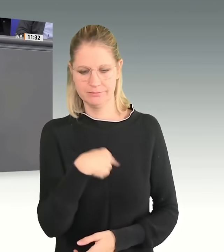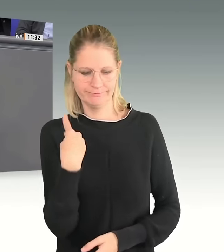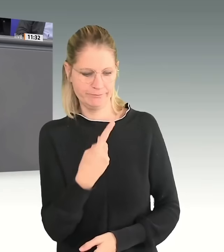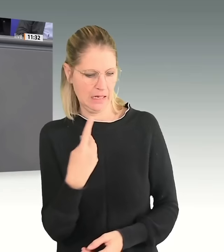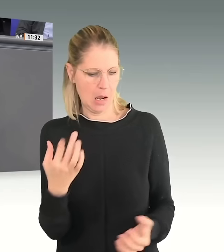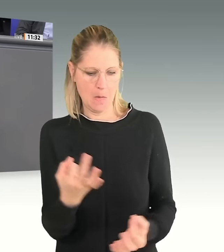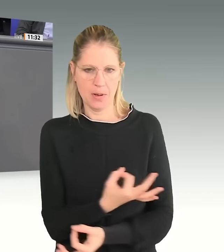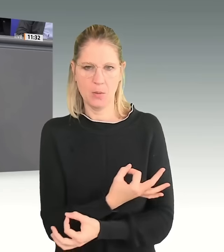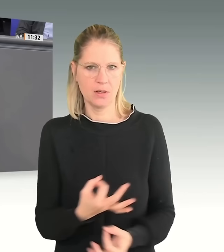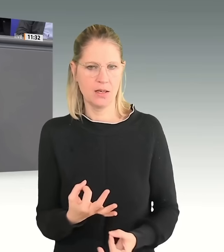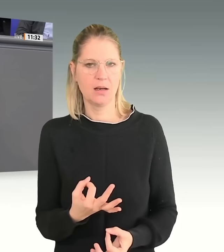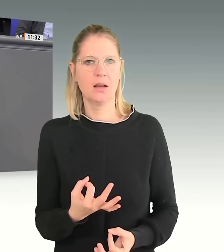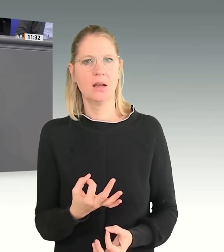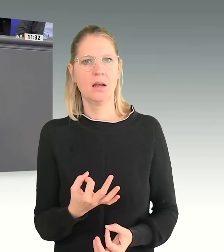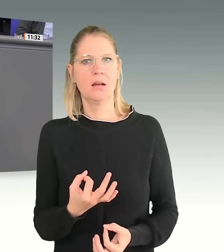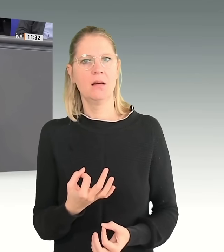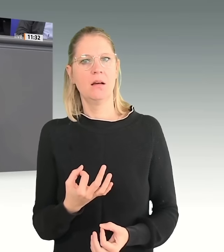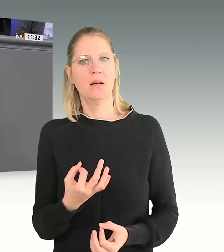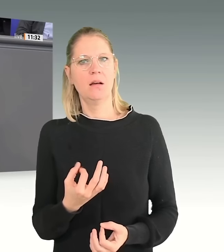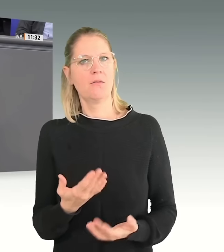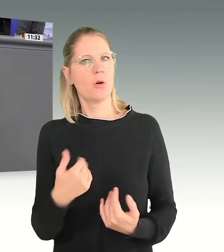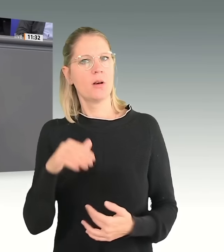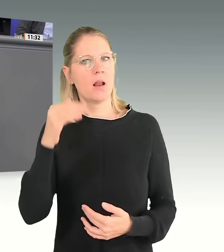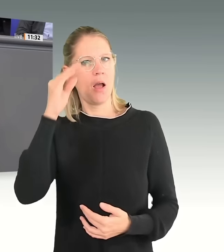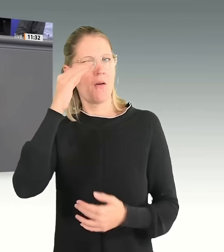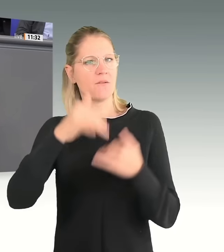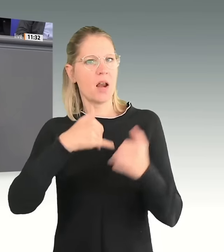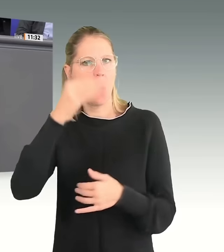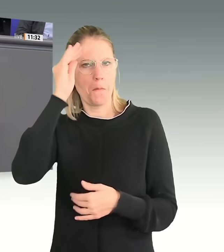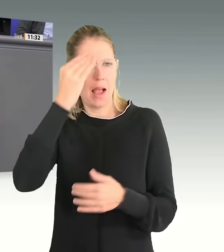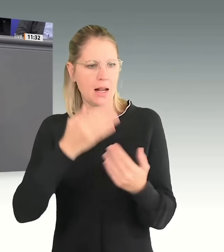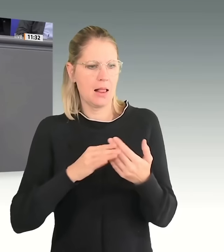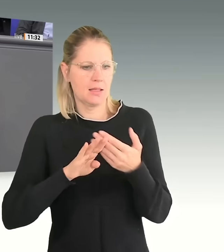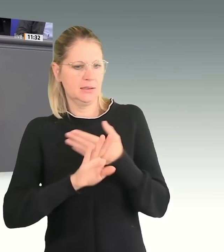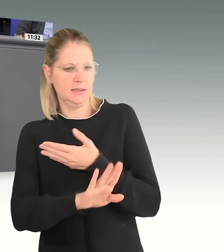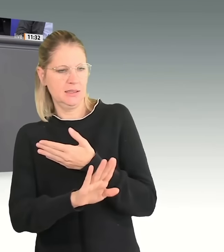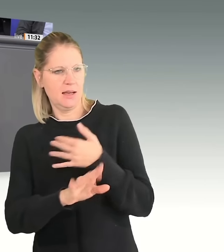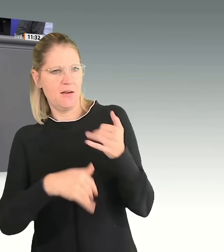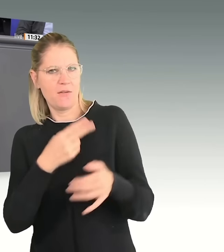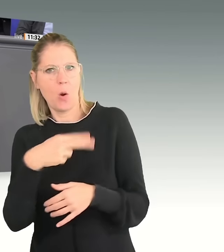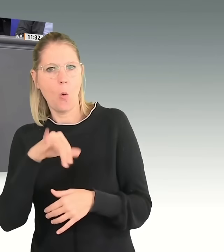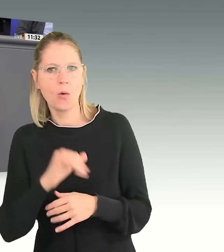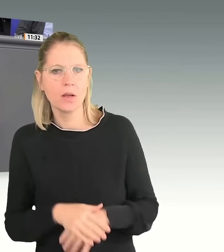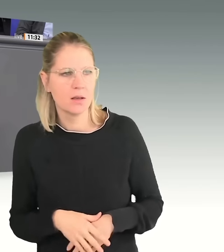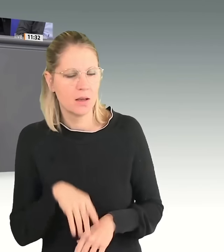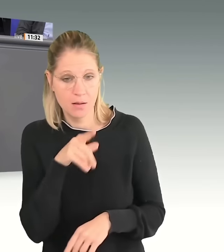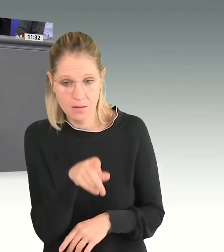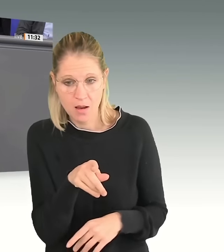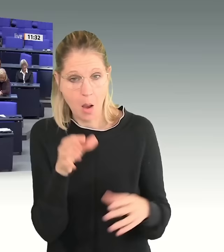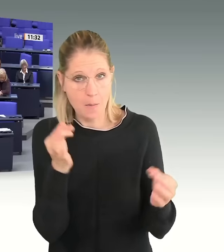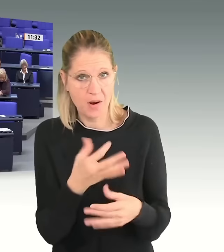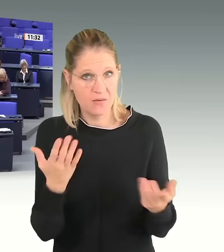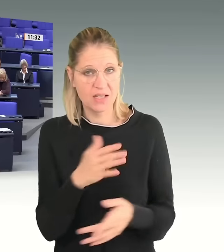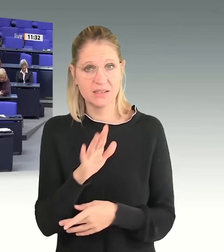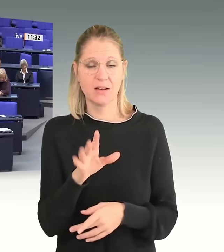von Angela Merkel distanzieren, Frau Hui. Was Sie benötigen, ist ein Korrektiv für Ihre Politik.